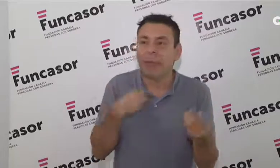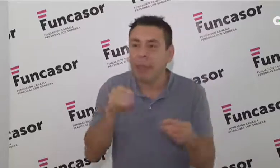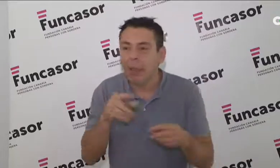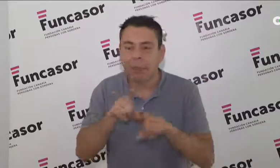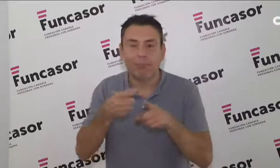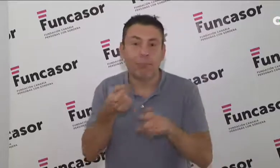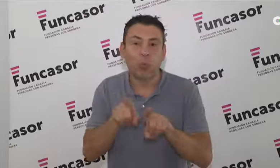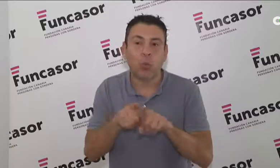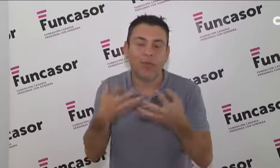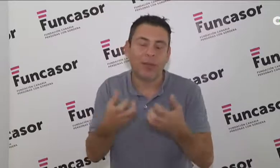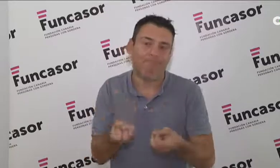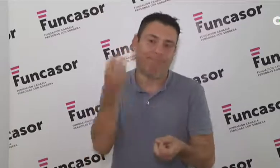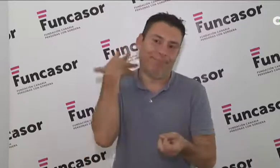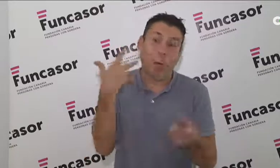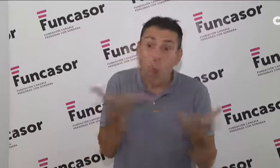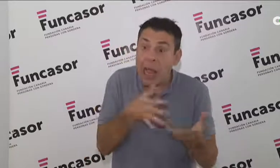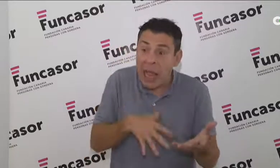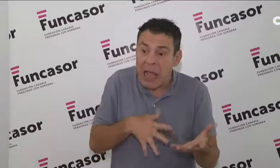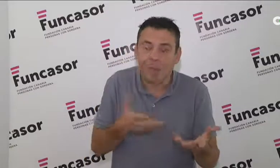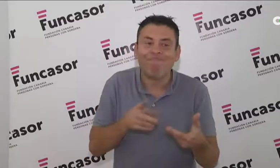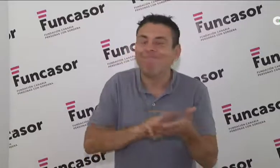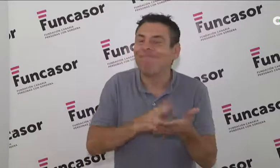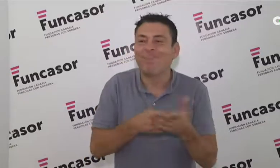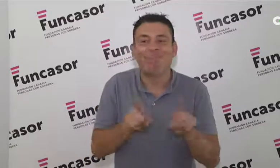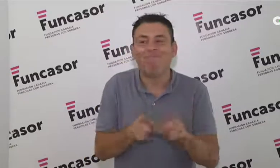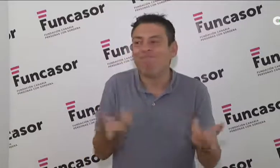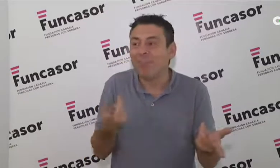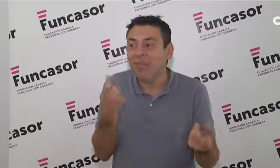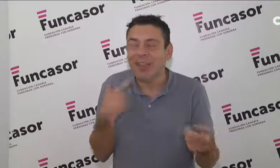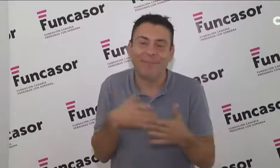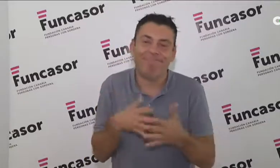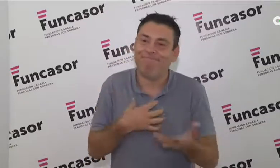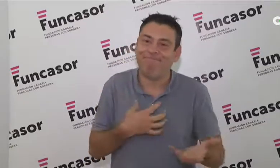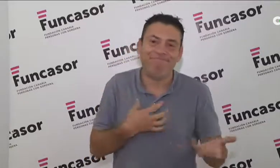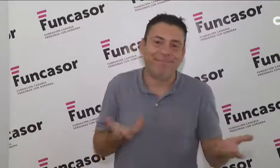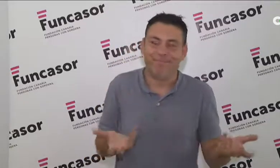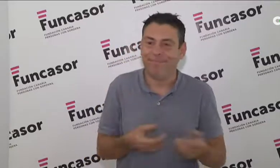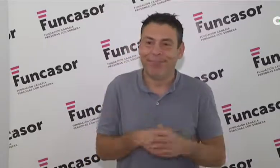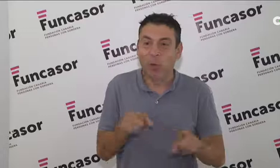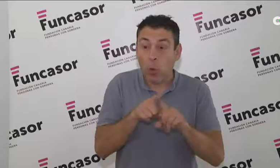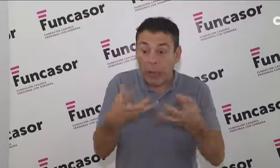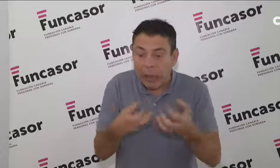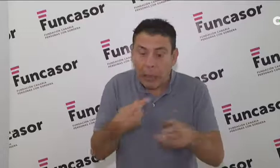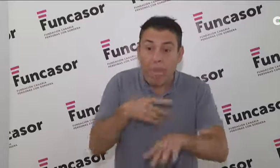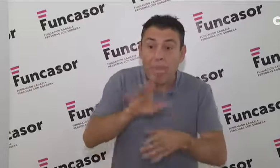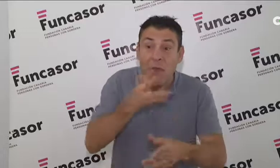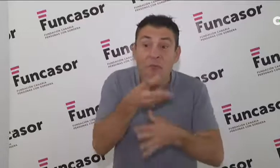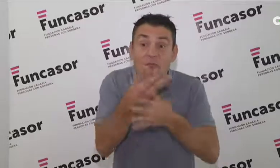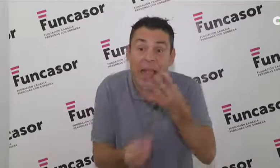ocupados, pues claro, y luego si tienes que ir por una urgencia no vas a entender lo que te escriben, esas son barreras que se